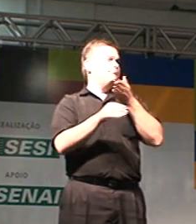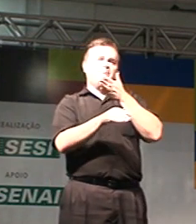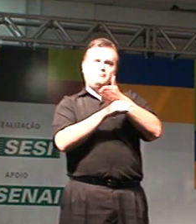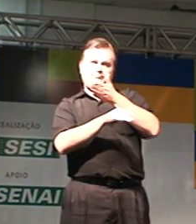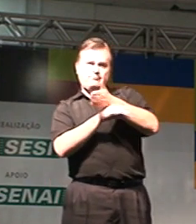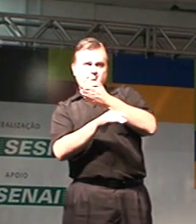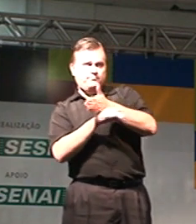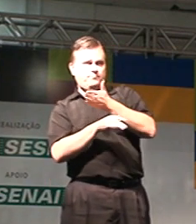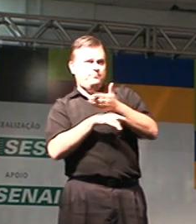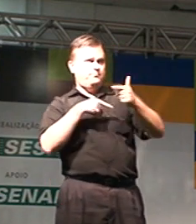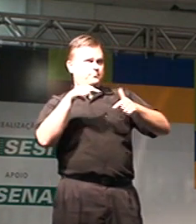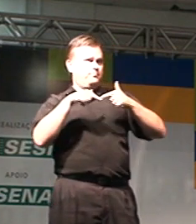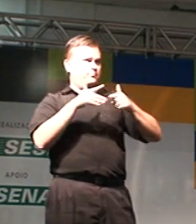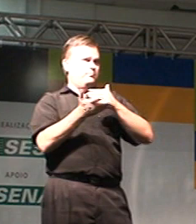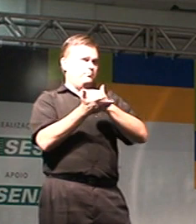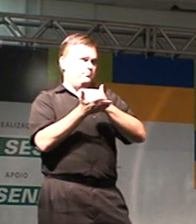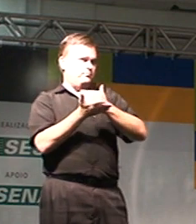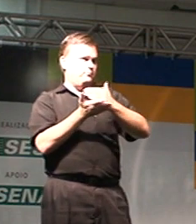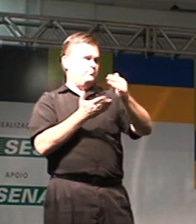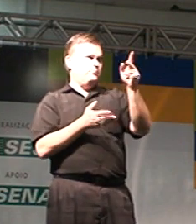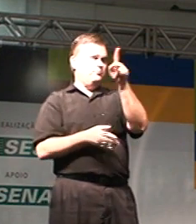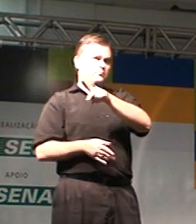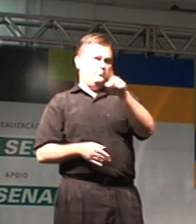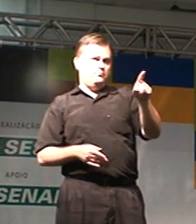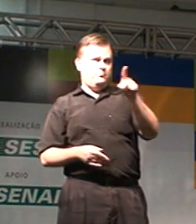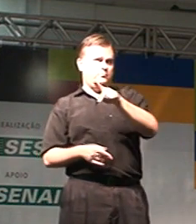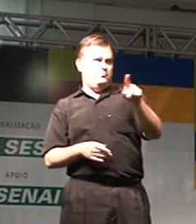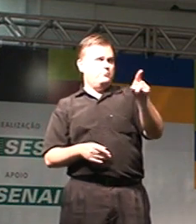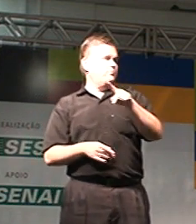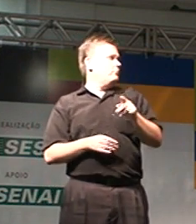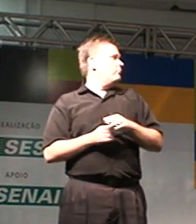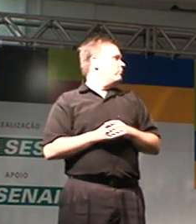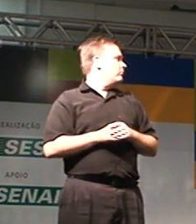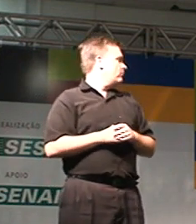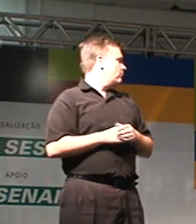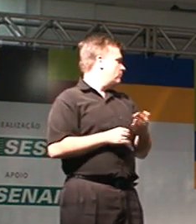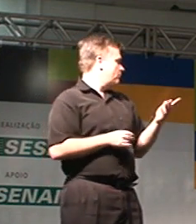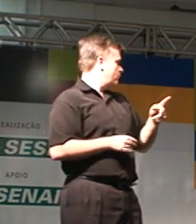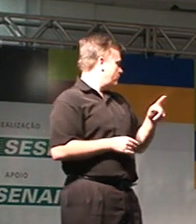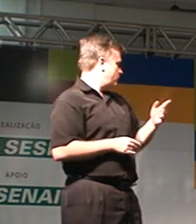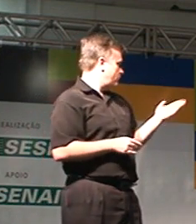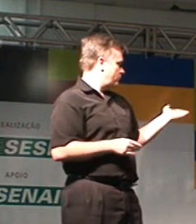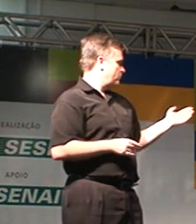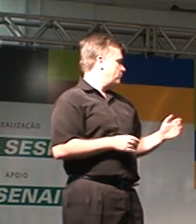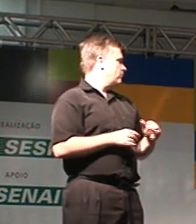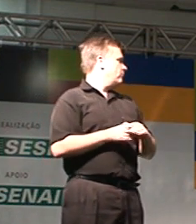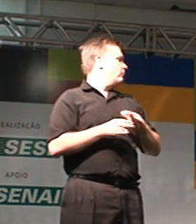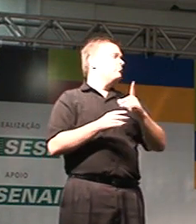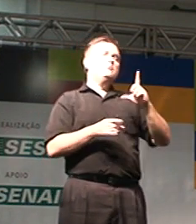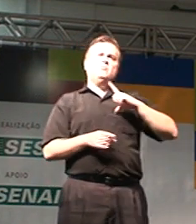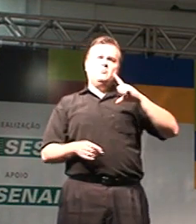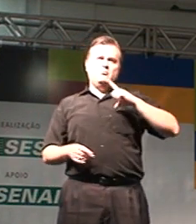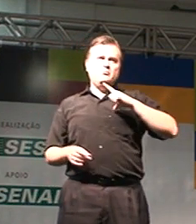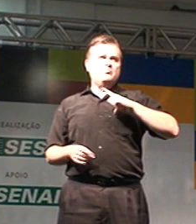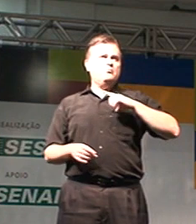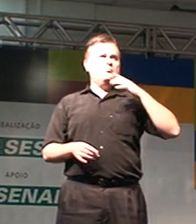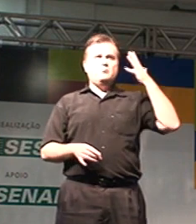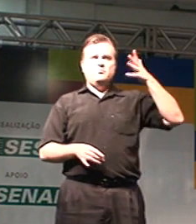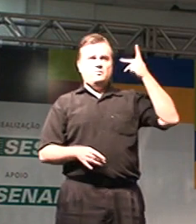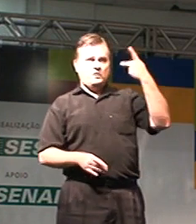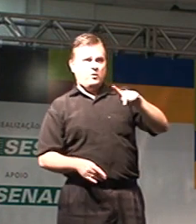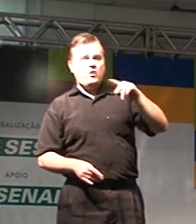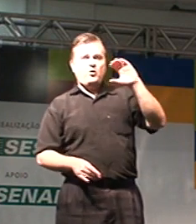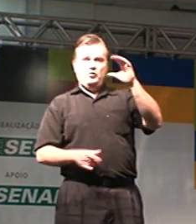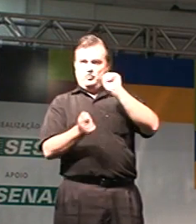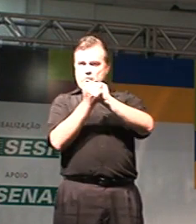comecei aqui com o meu professor, do Ricardo Vestido, e nós tivemos um curso de policiais, um